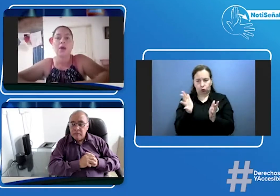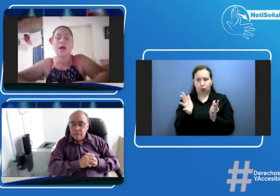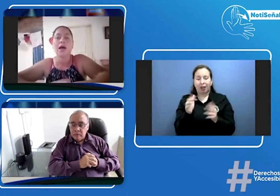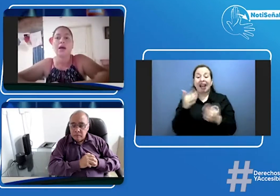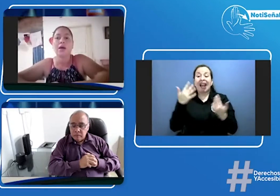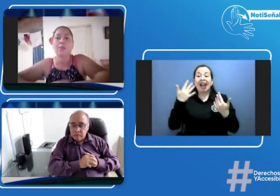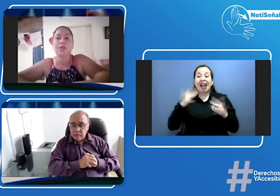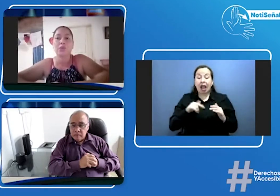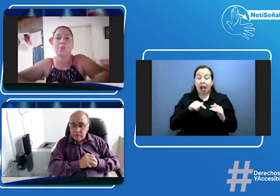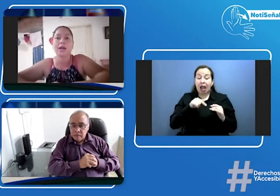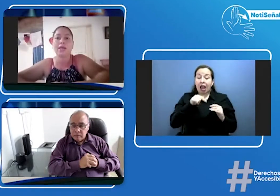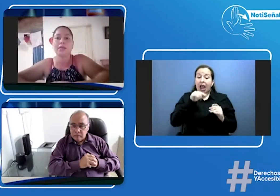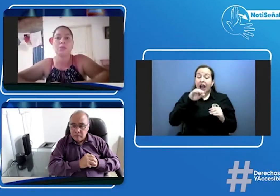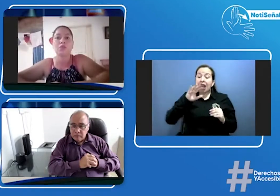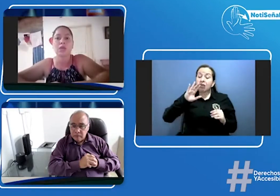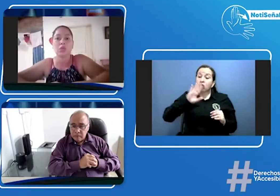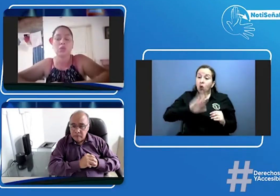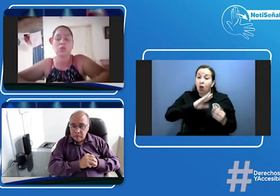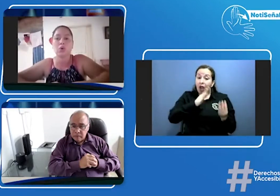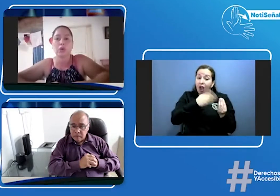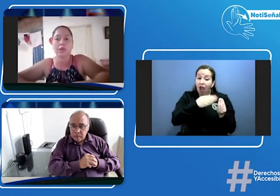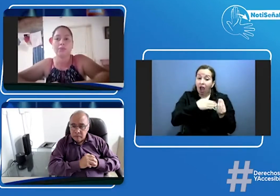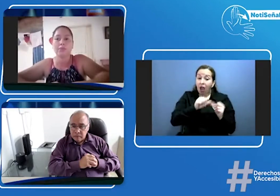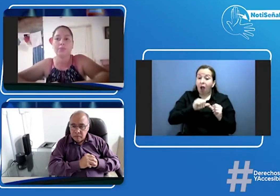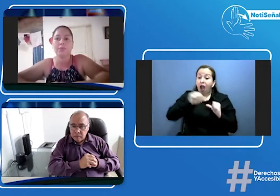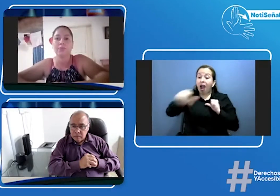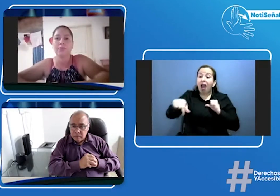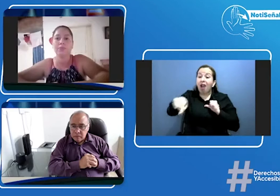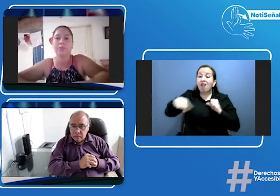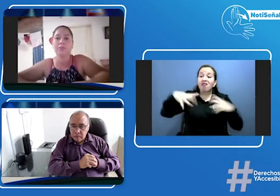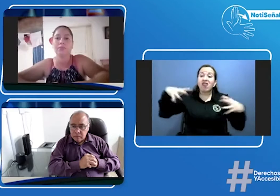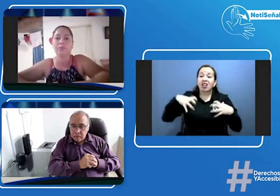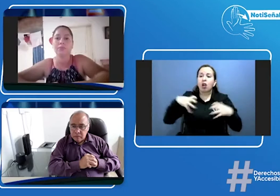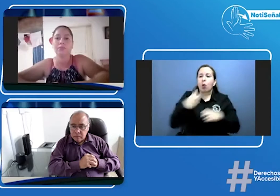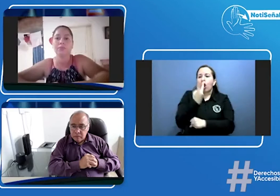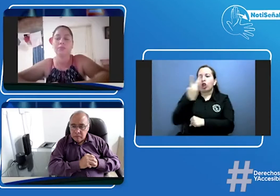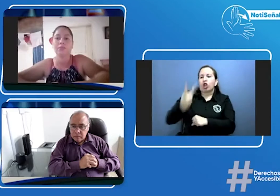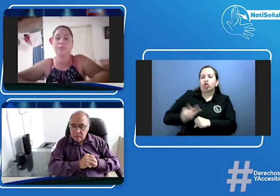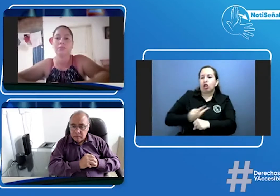a Valledupar estamos a dos horas y